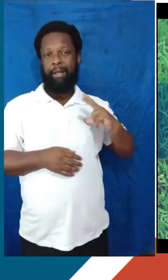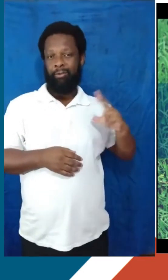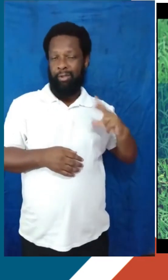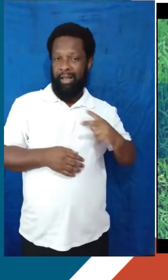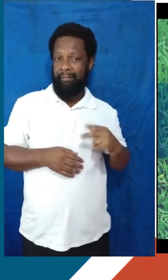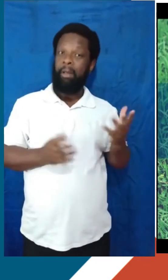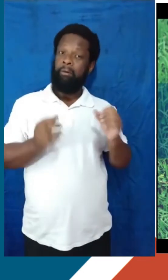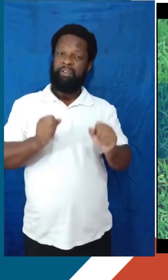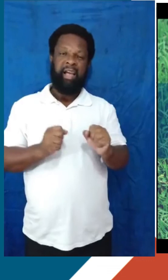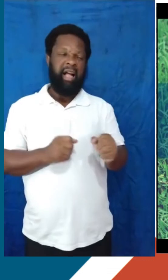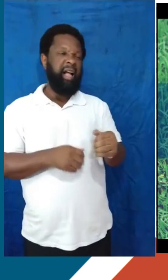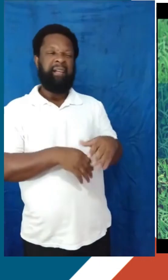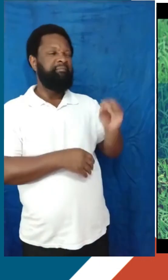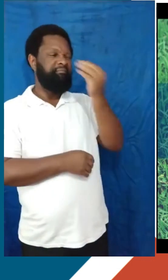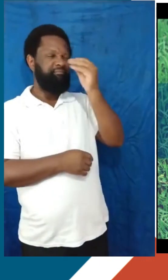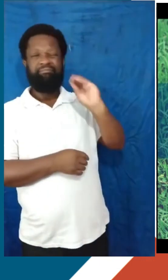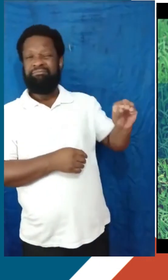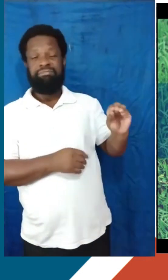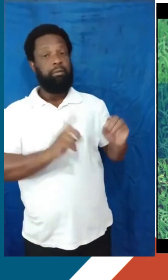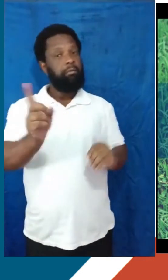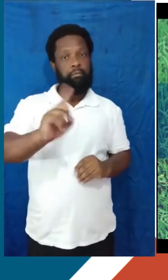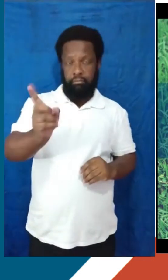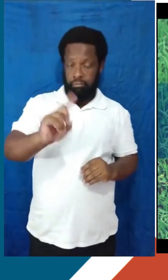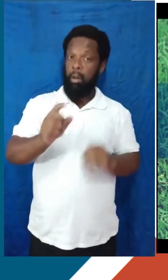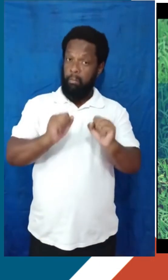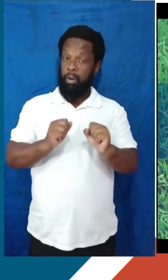não descartem essa possibilidade.